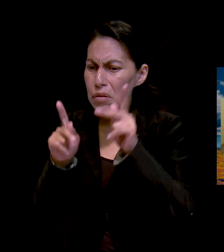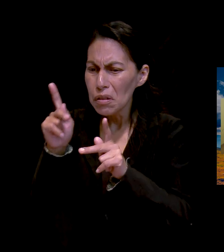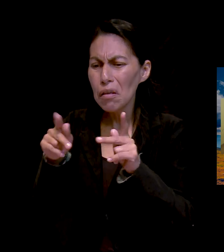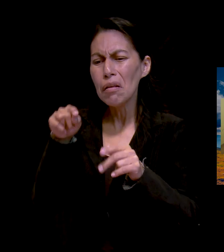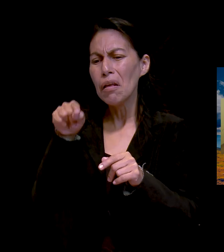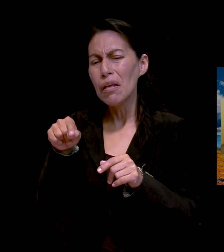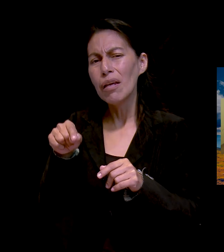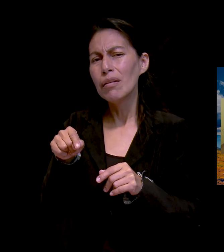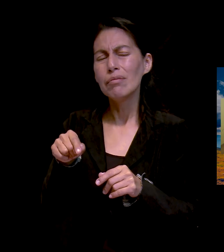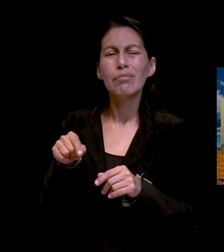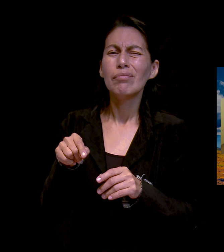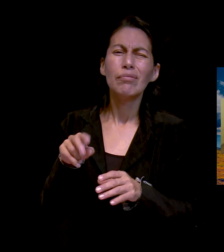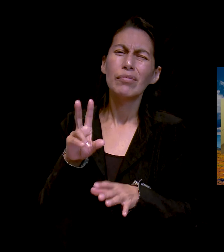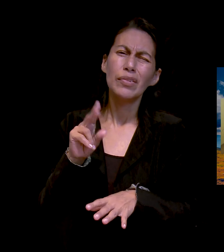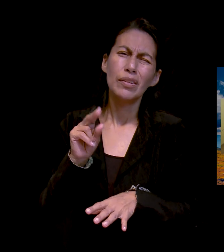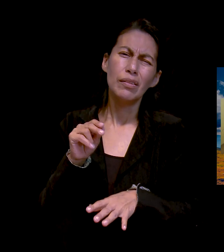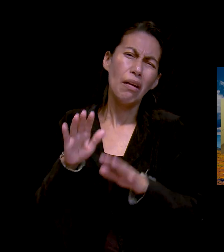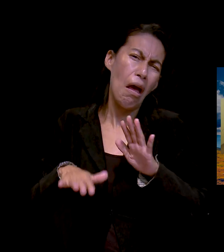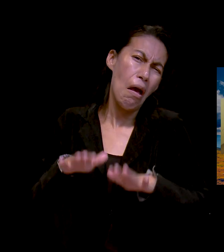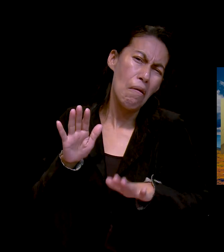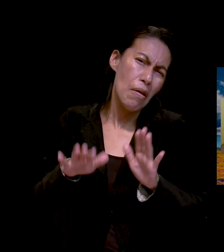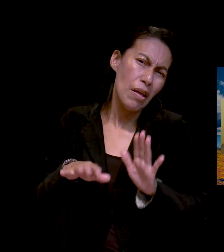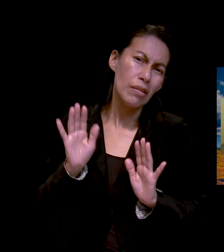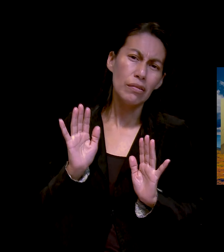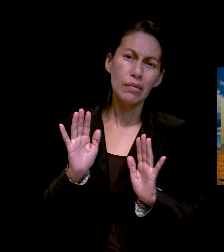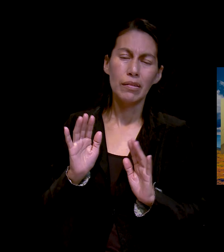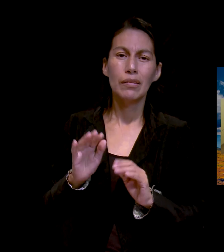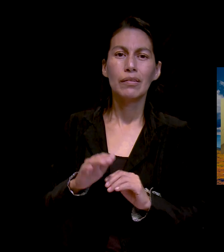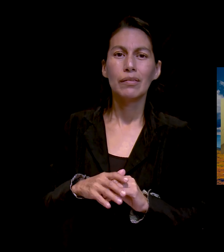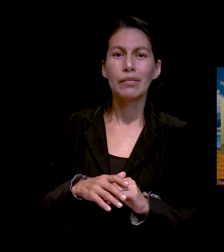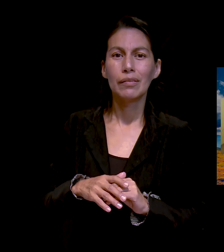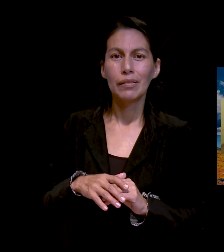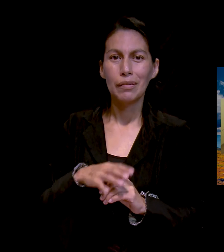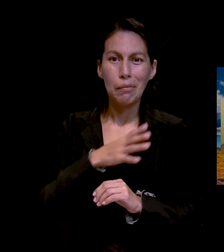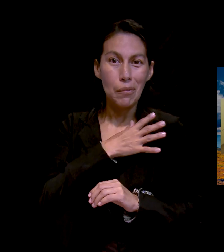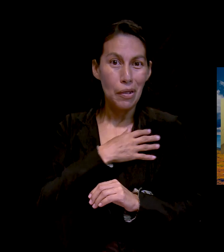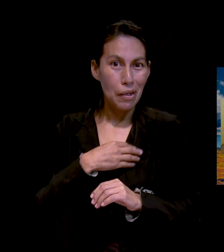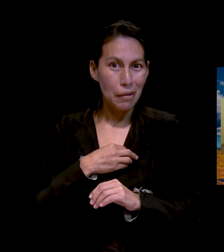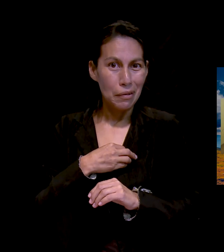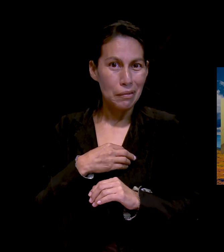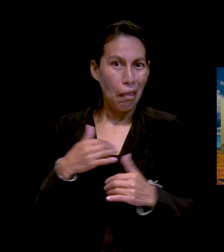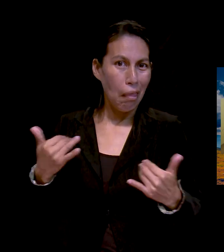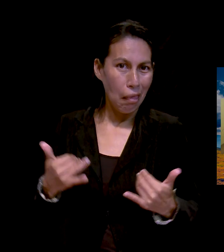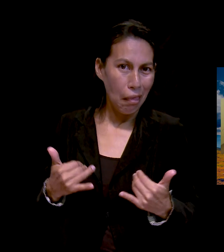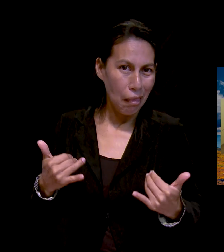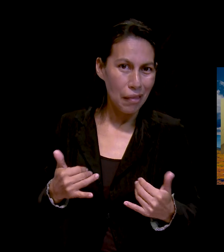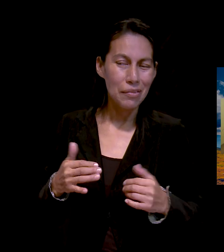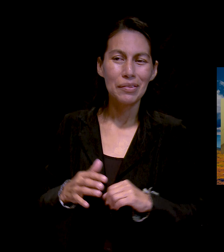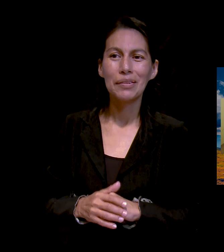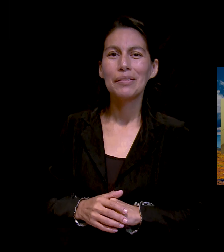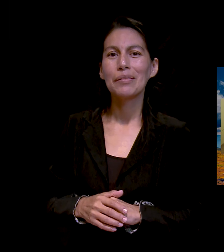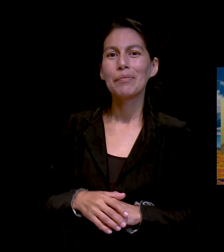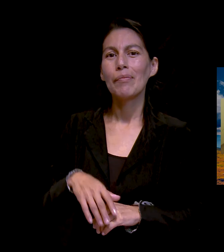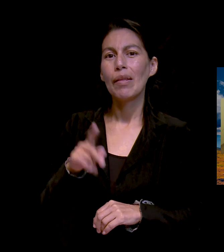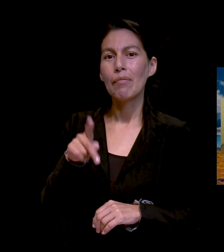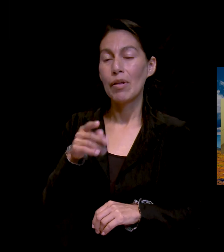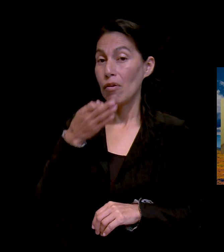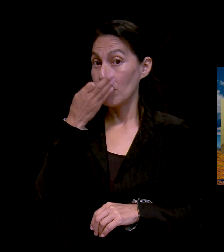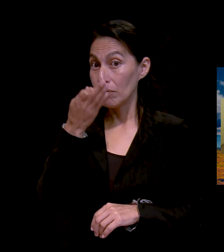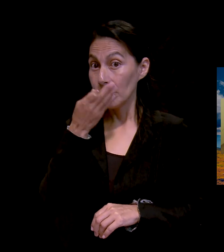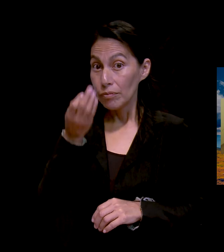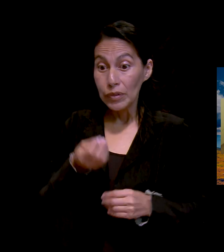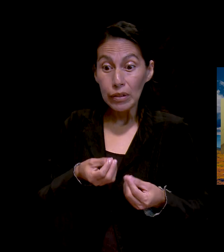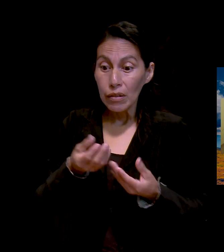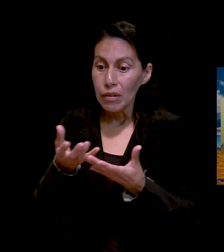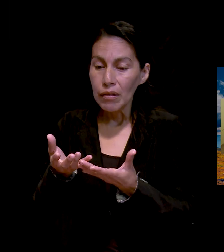vez en cuando nos damos la vuelta, así como hijos un poquito desobedientes, ¿verdad? Pero no llevamos flores, porque